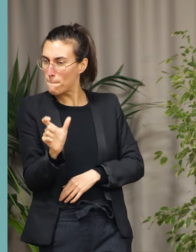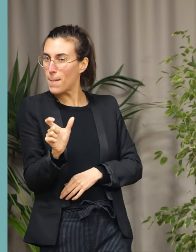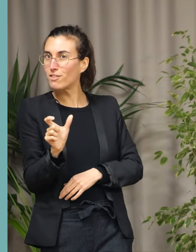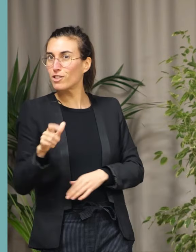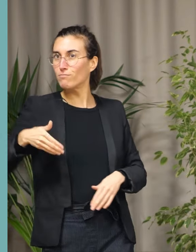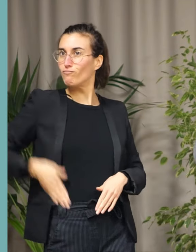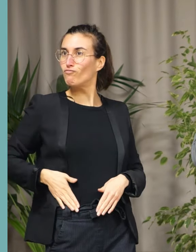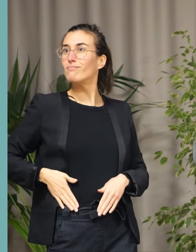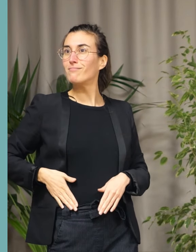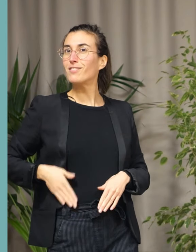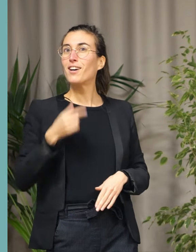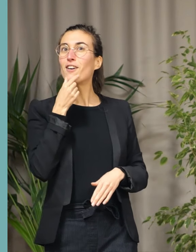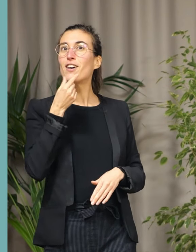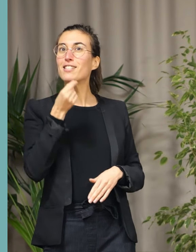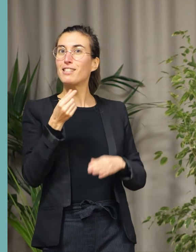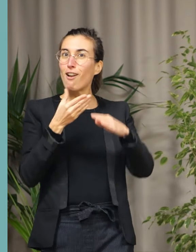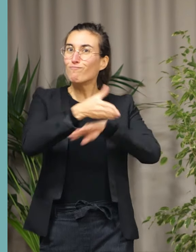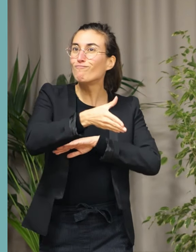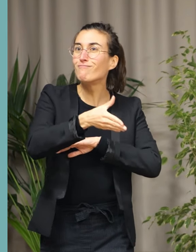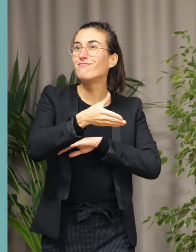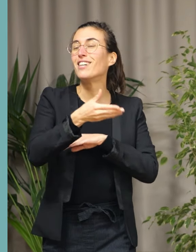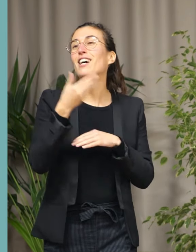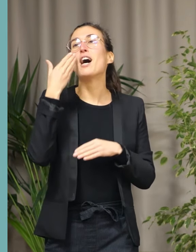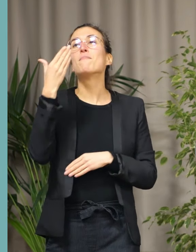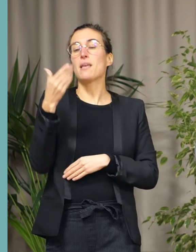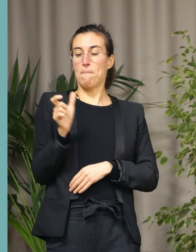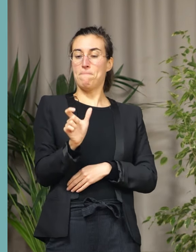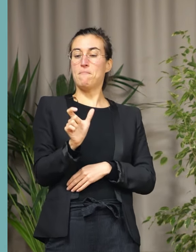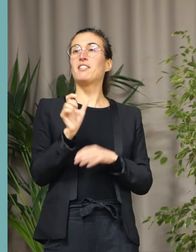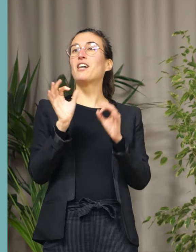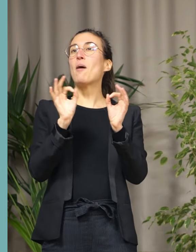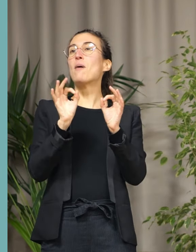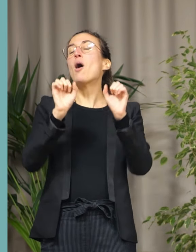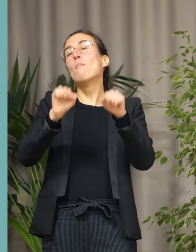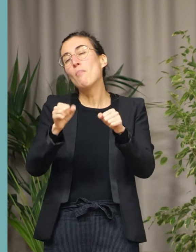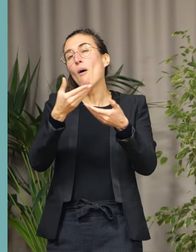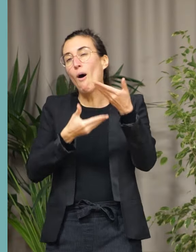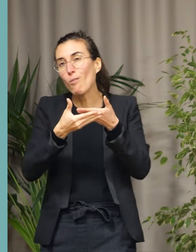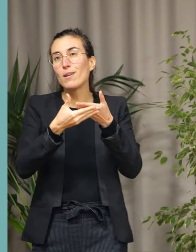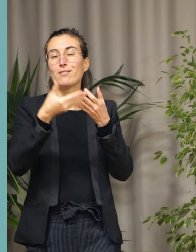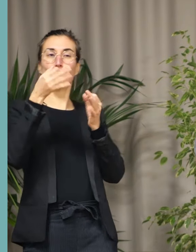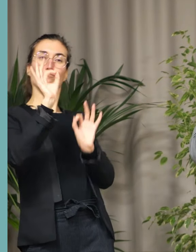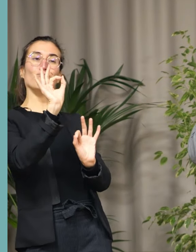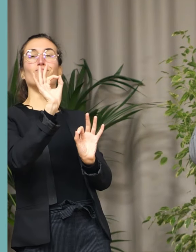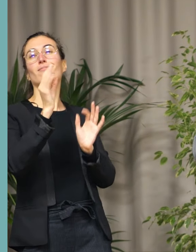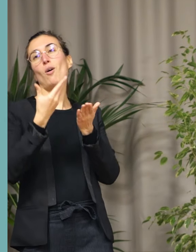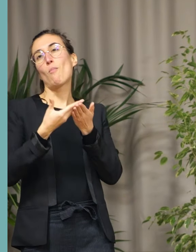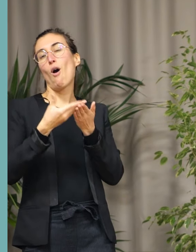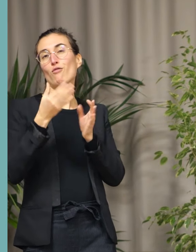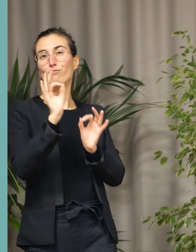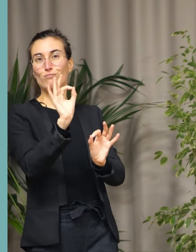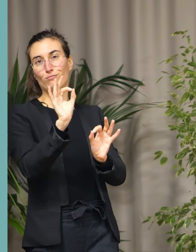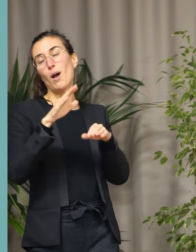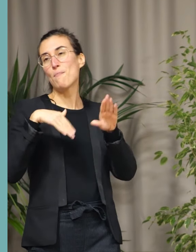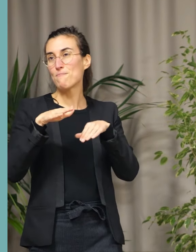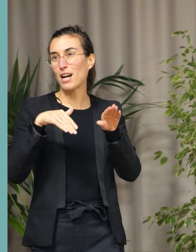pourrez facilement y aller. En tout cas, si vous ne l'avez pas, vous pouvez présenter un justificatif et ça marche aussi. En tout cas,